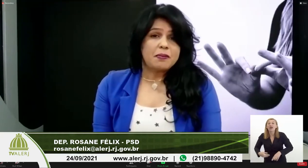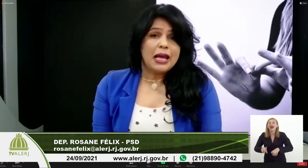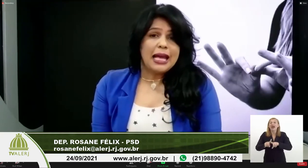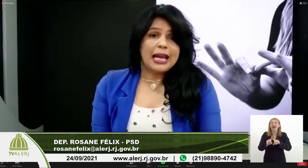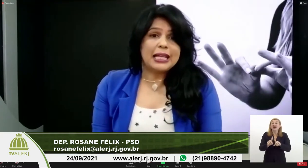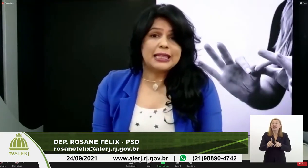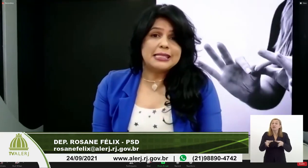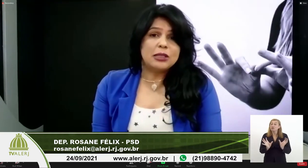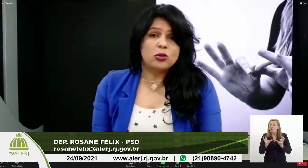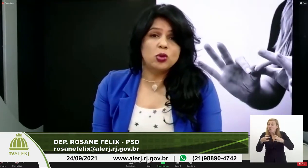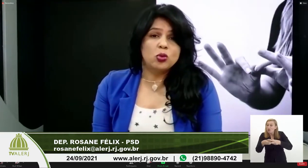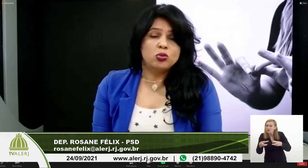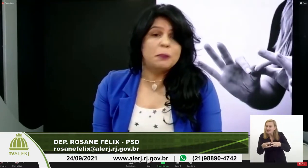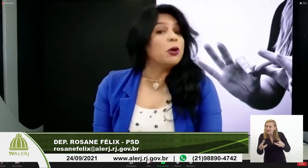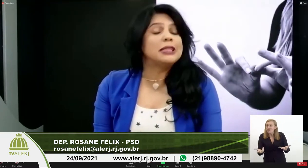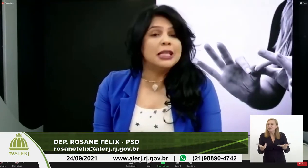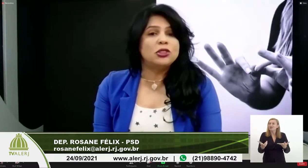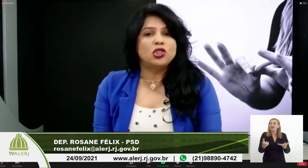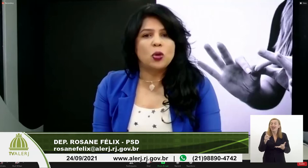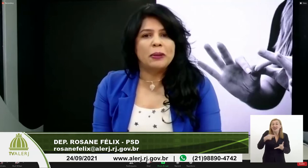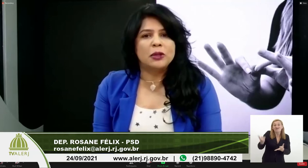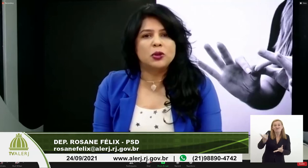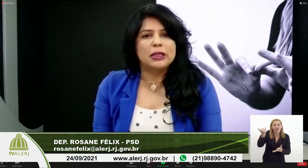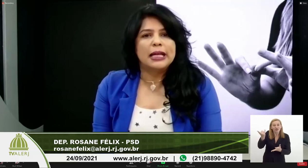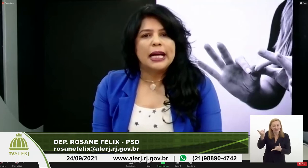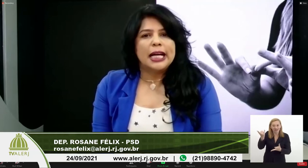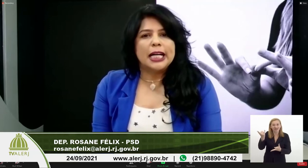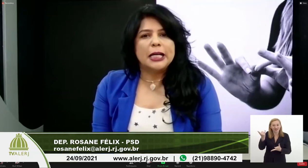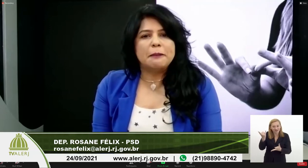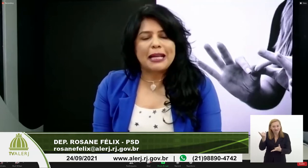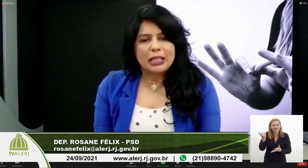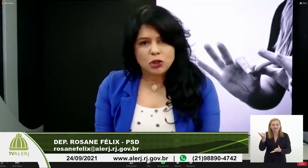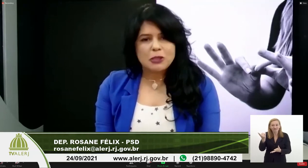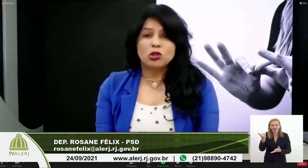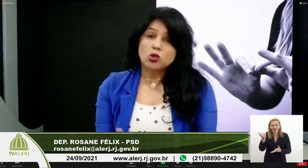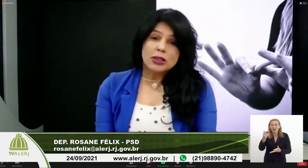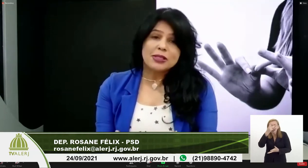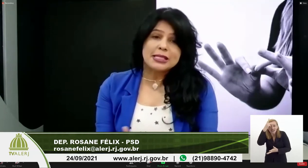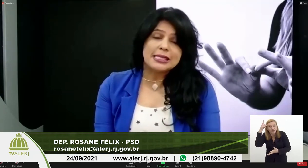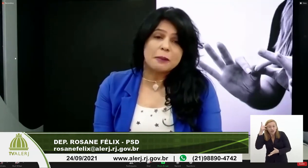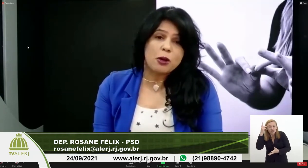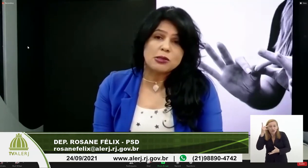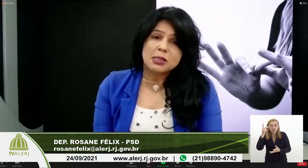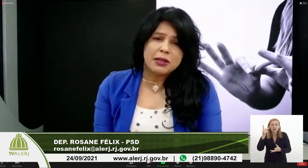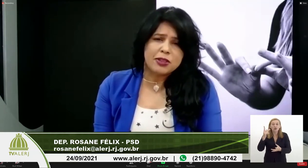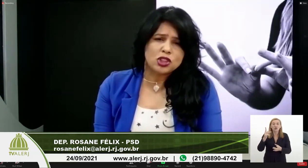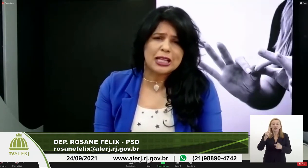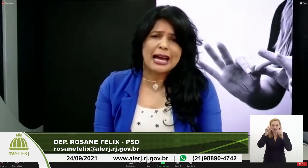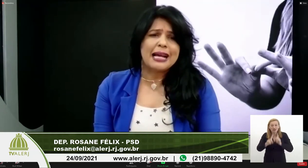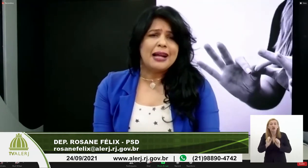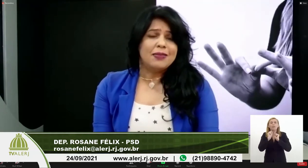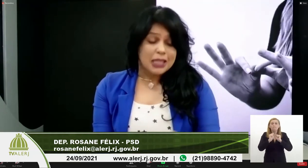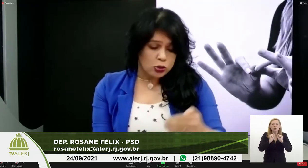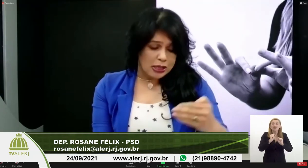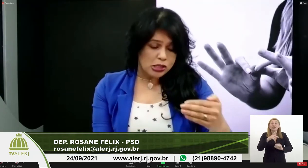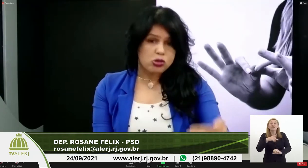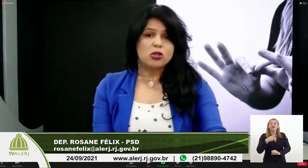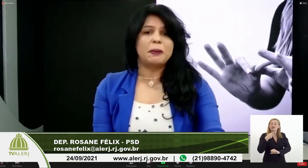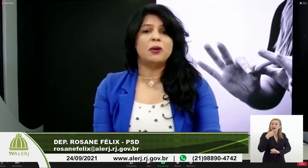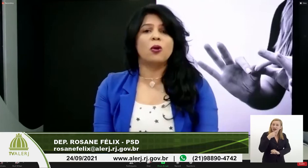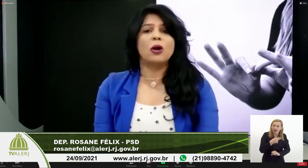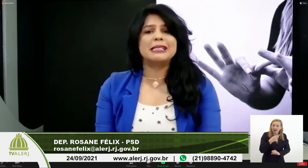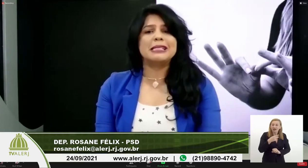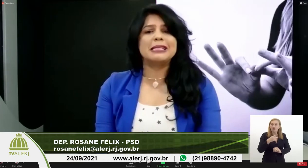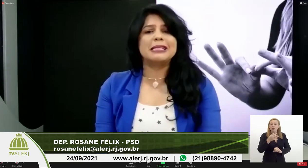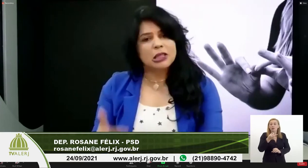ela tem sido um importante instrumento para que as pessoas com deficiência possam se manifestar, dando aí as